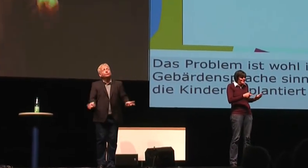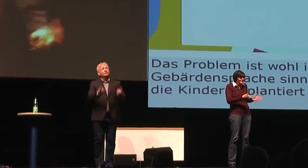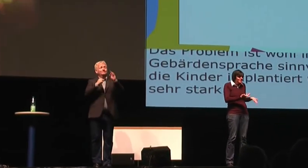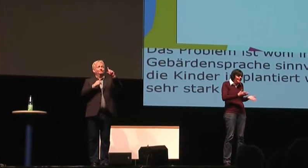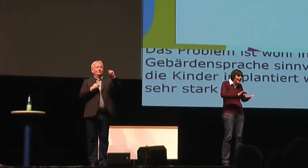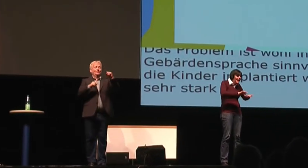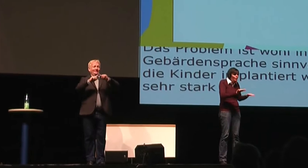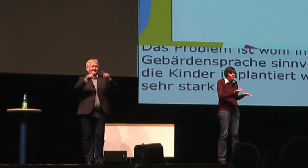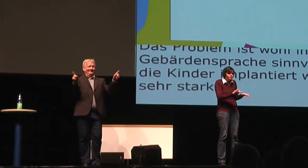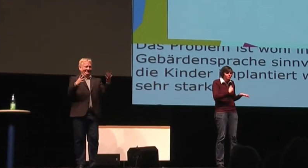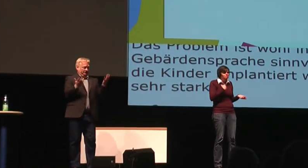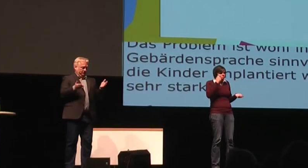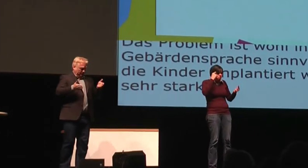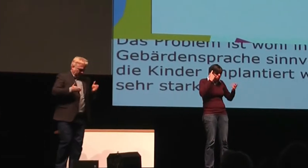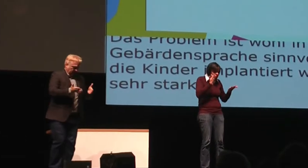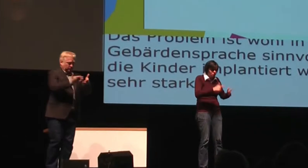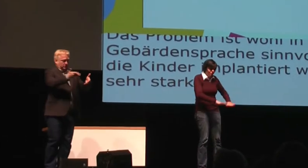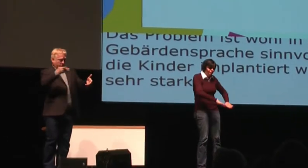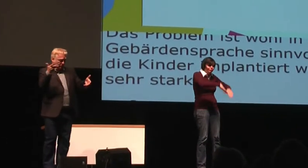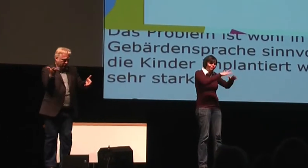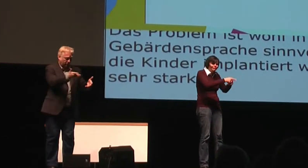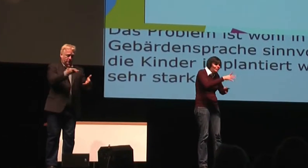nach diesem medizinischen Eingriff stattfindende Frühförderung statt?